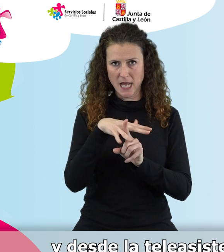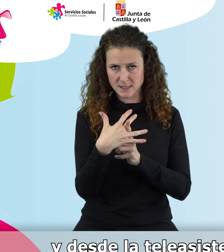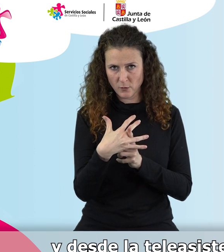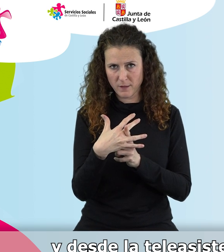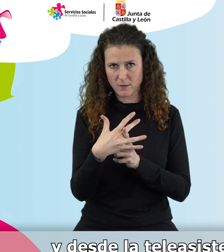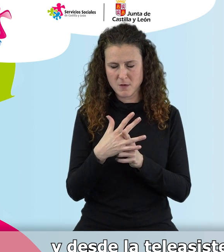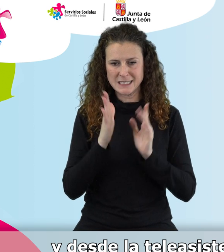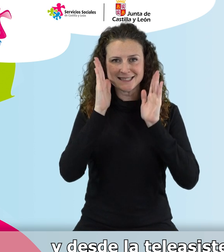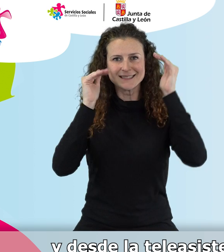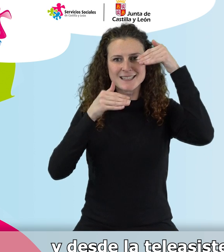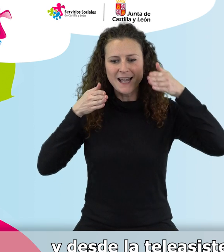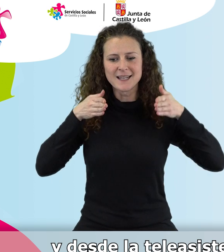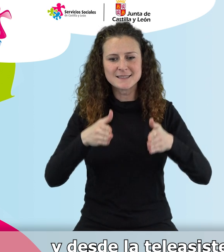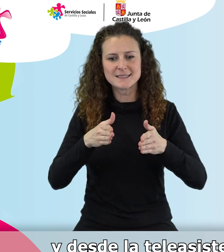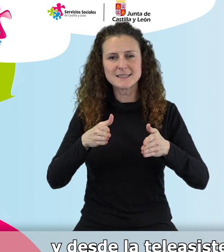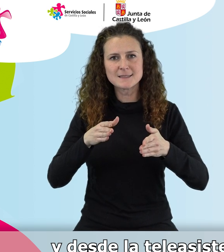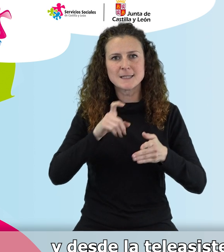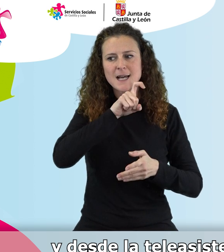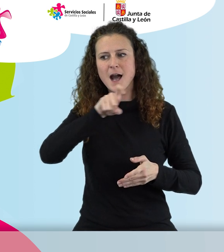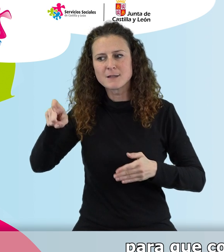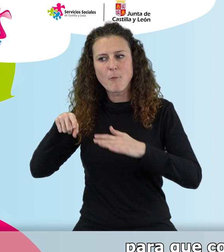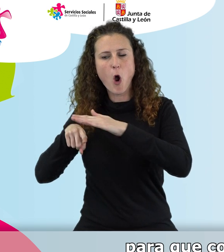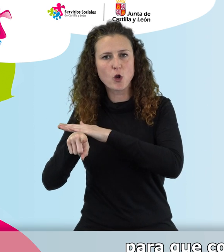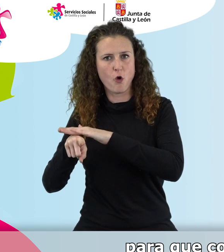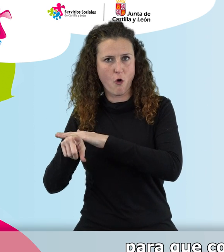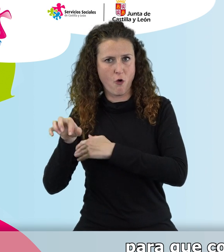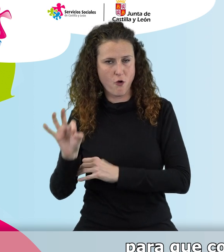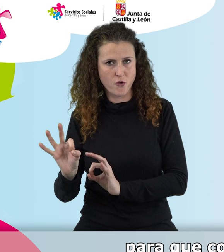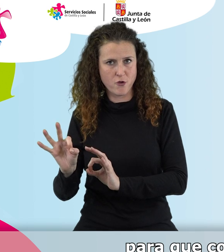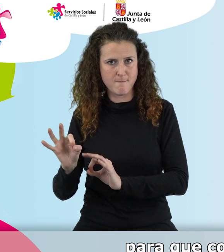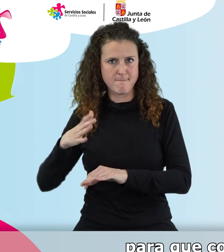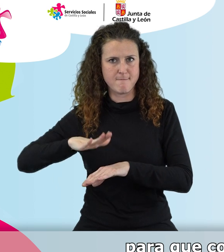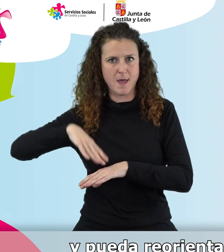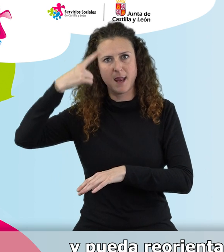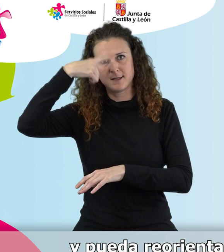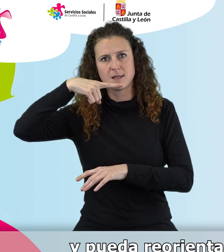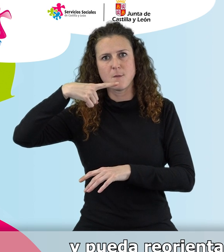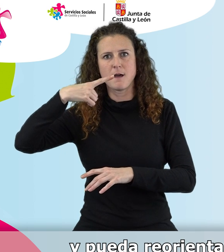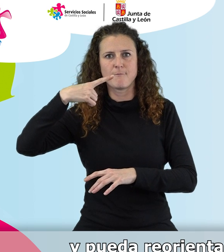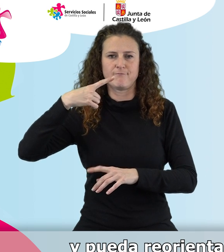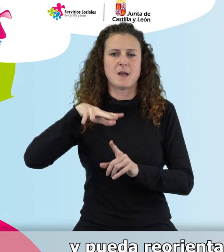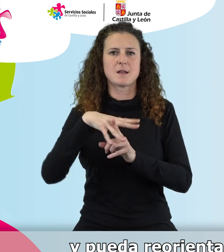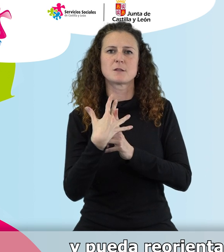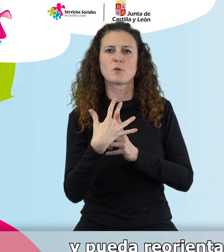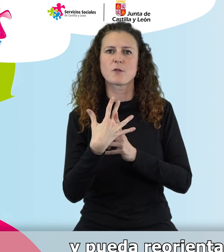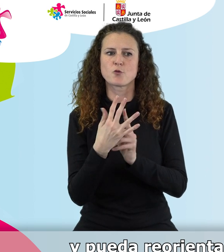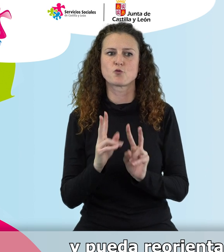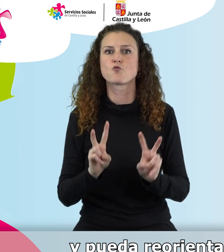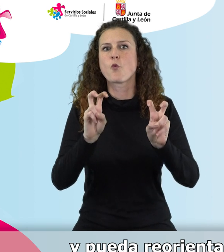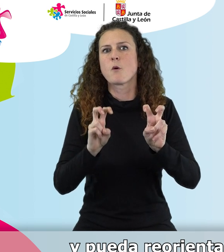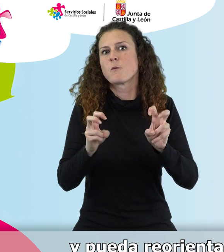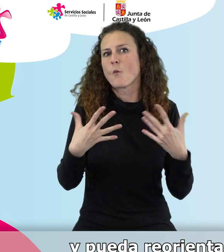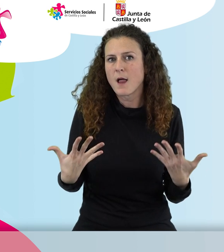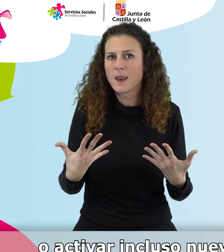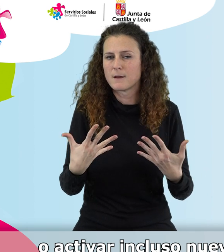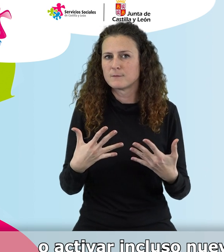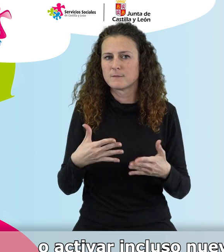Y desde la teleasistencia avisamos a su coordinador de caso en el CEAS para que conozca estas nuevas circunstancias y pueda reorientar la atención